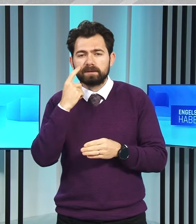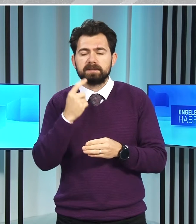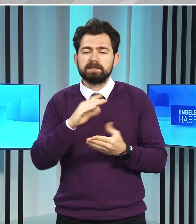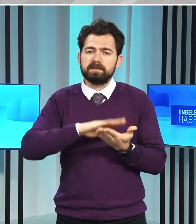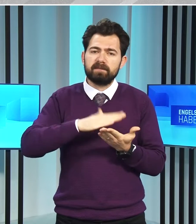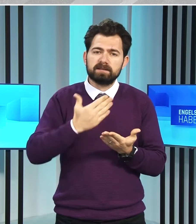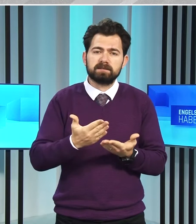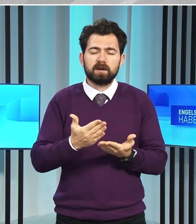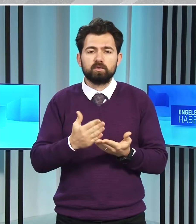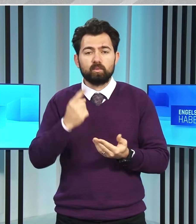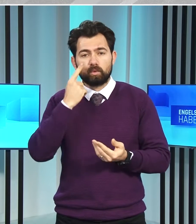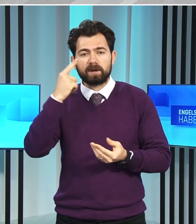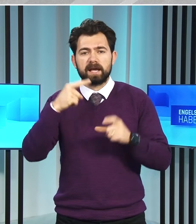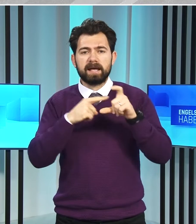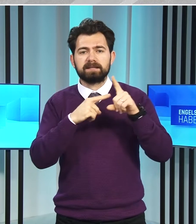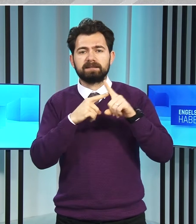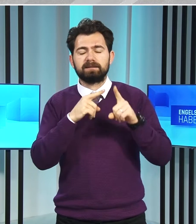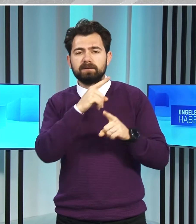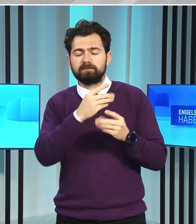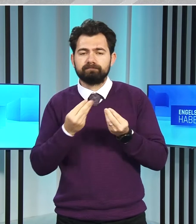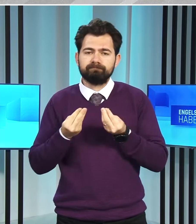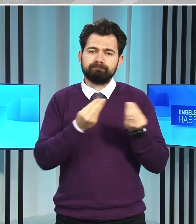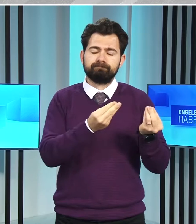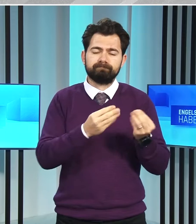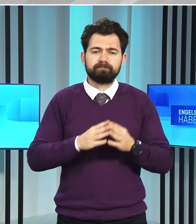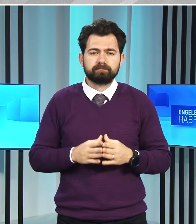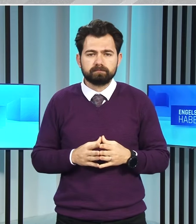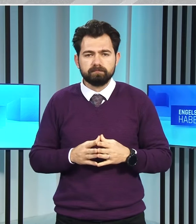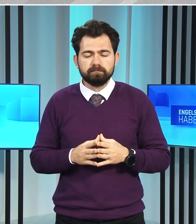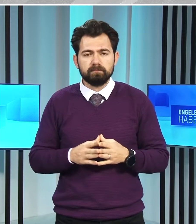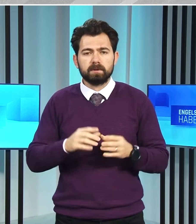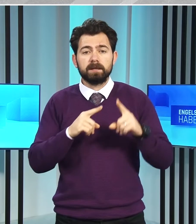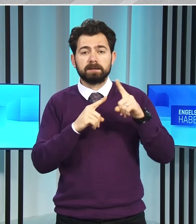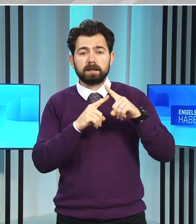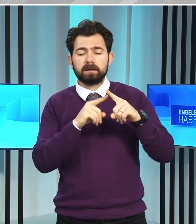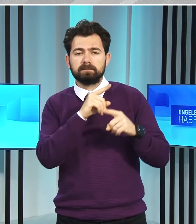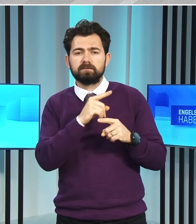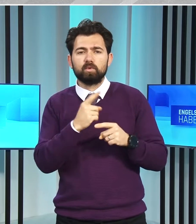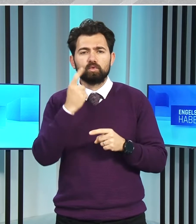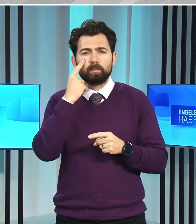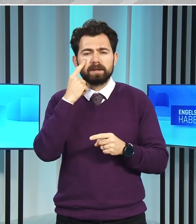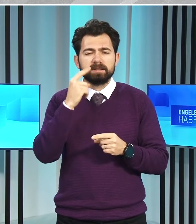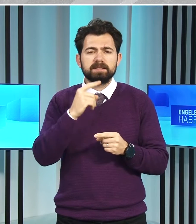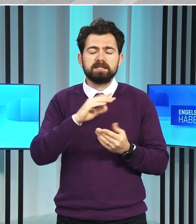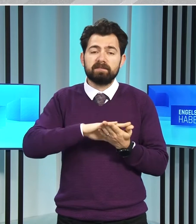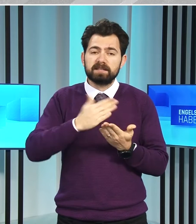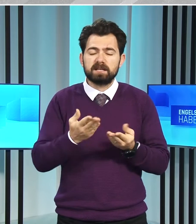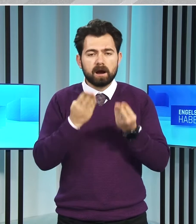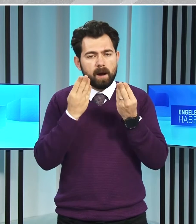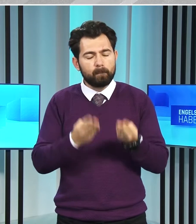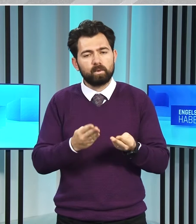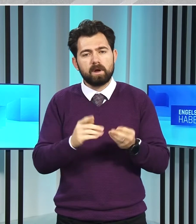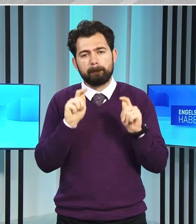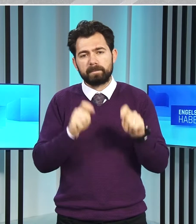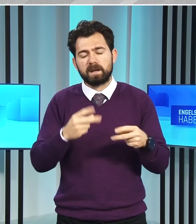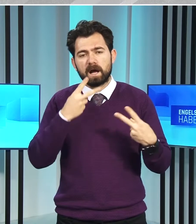istifasını Cumhurbaşkanı Ersin Tatar'a sundu. Tatar hükümetin istifasını kabul ettiğini